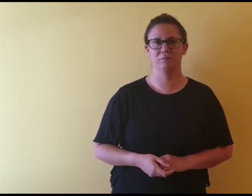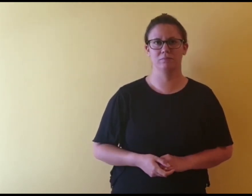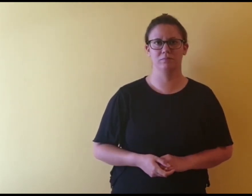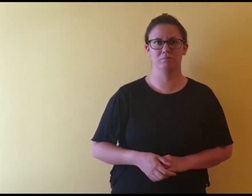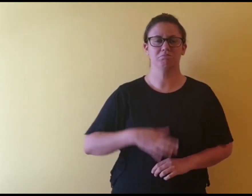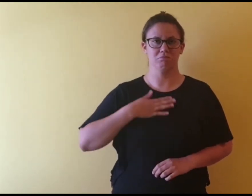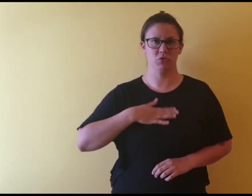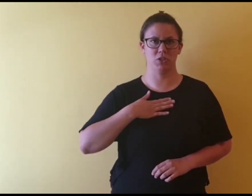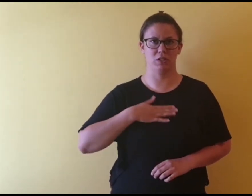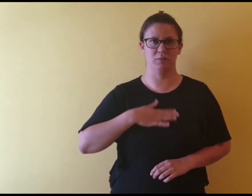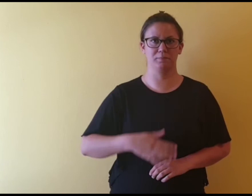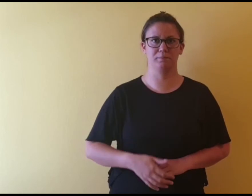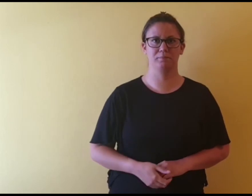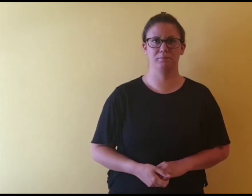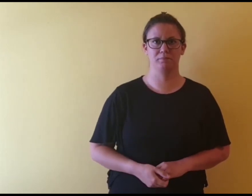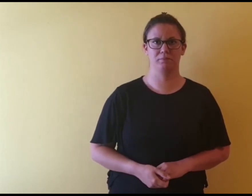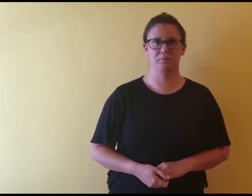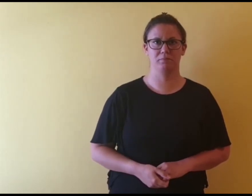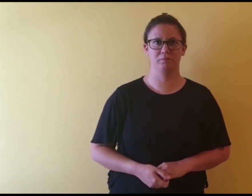Željeti.